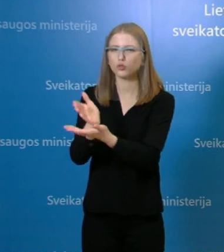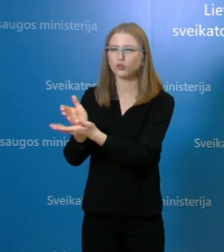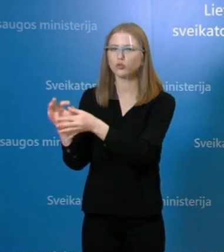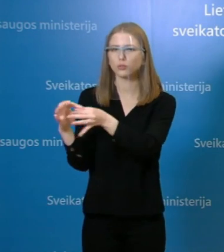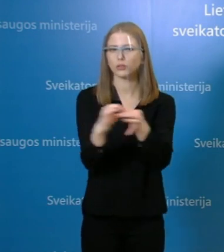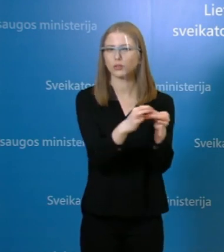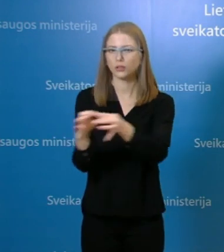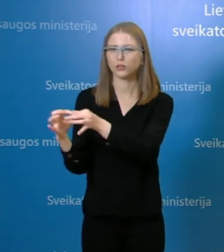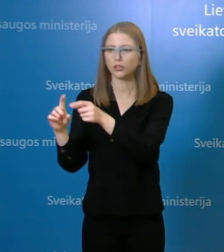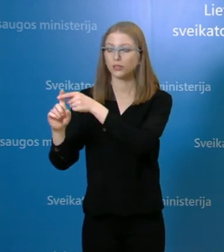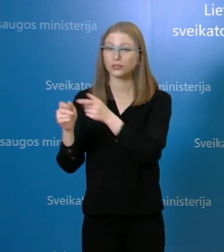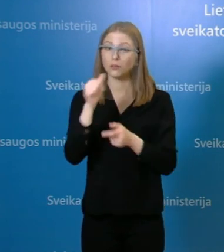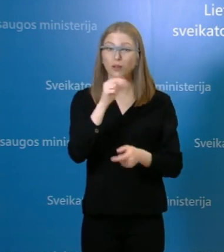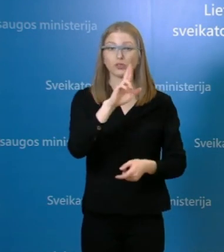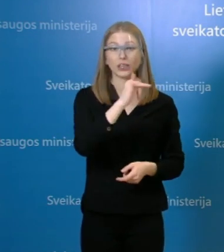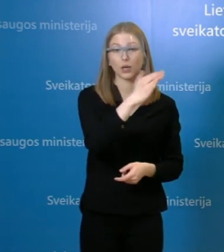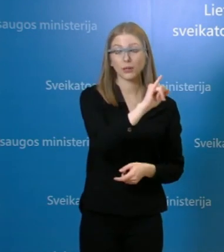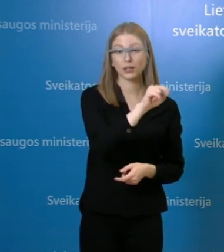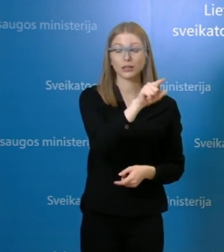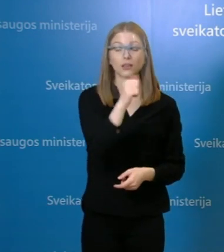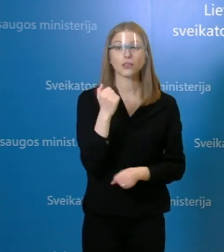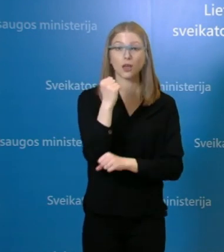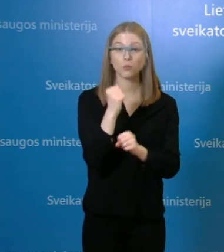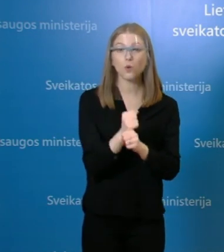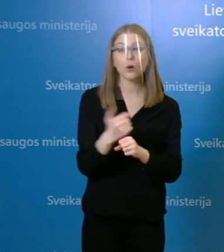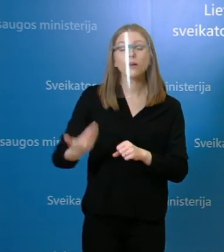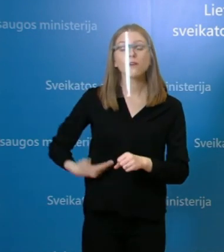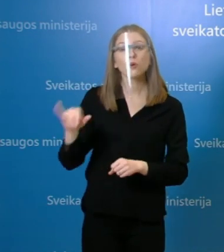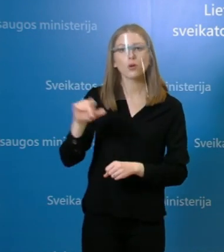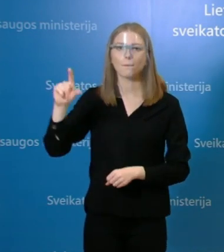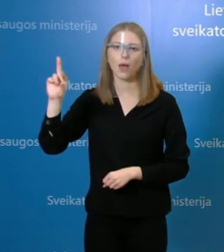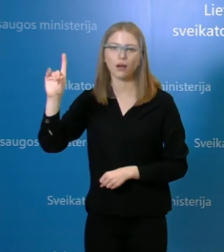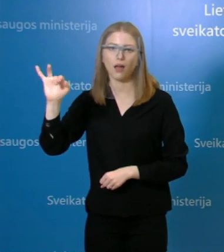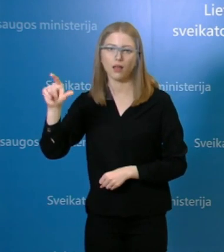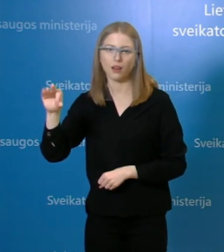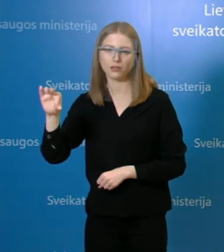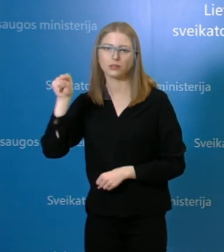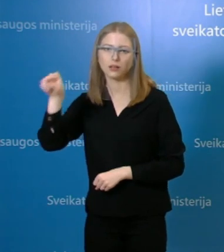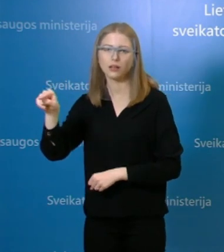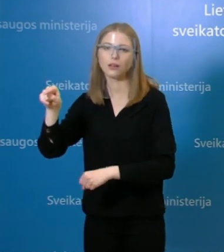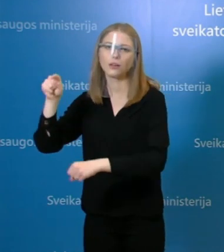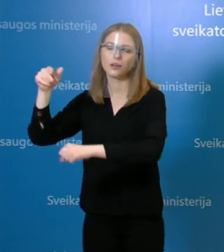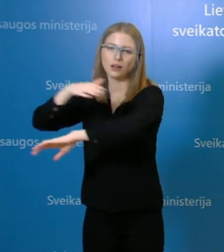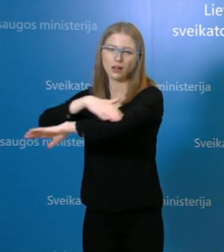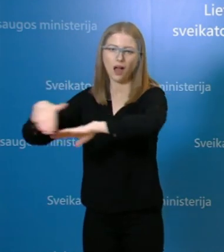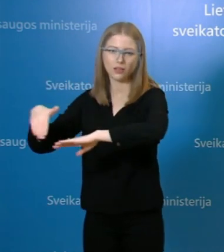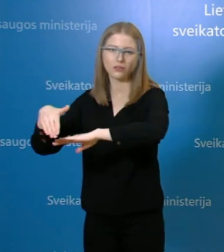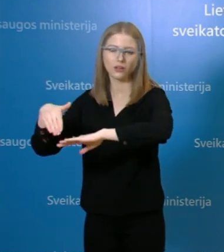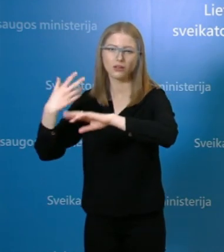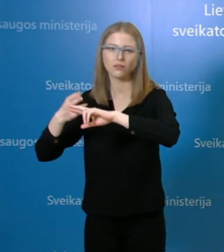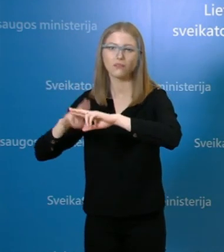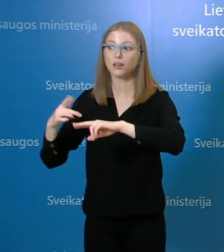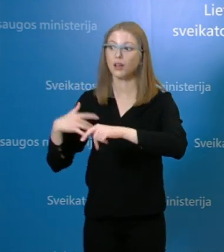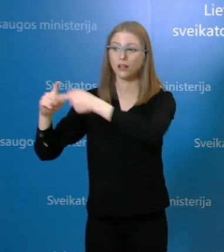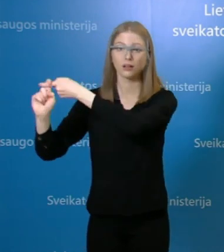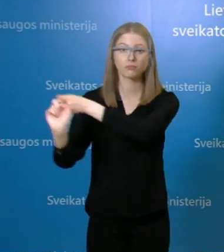Galimas sąsiai su pergalės gatve, tiesiog asmenį dar nėra atliktas tyrimas pergalės namo gyventojui. ir gavom ir